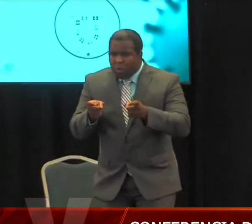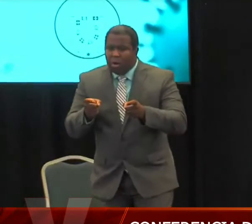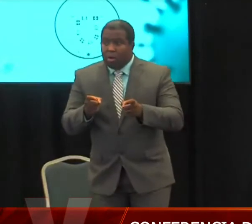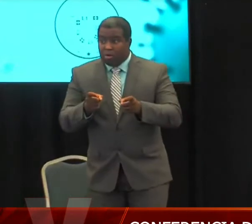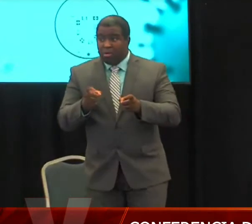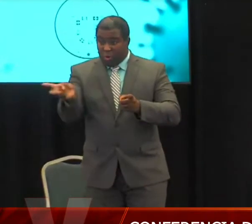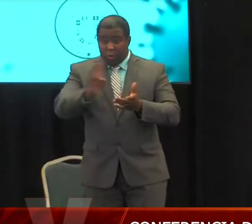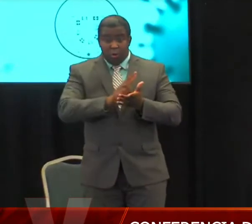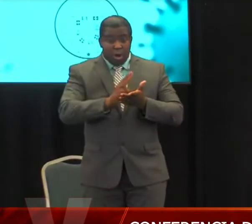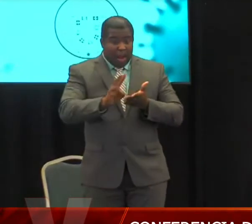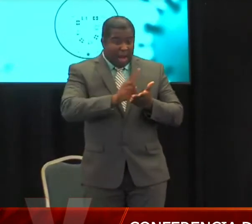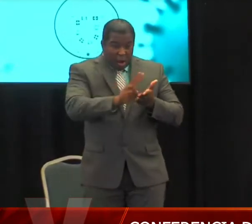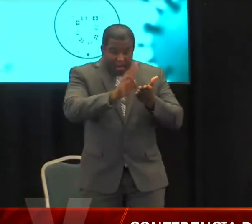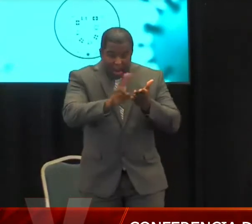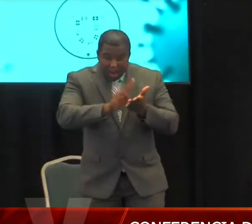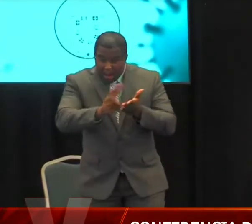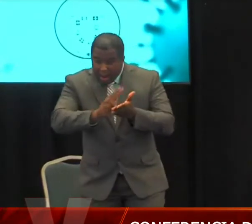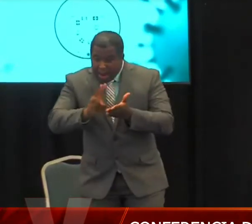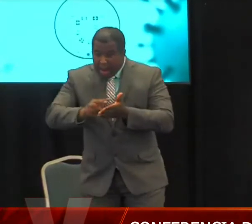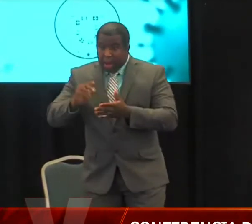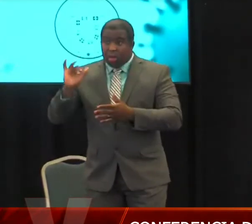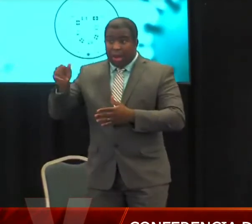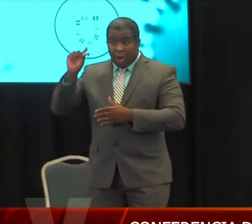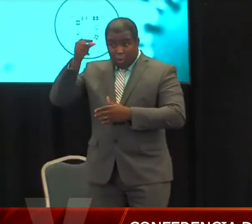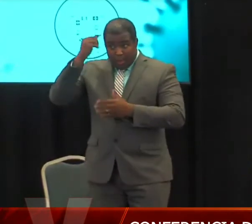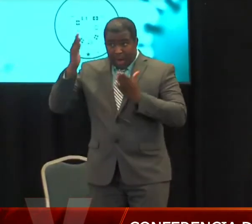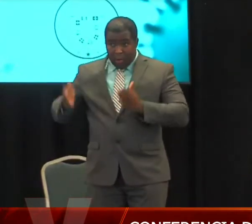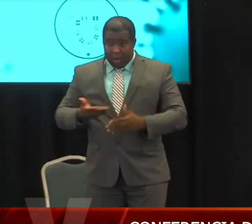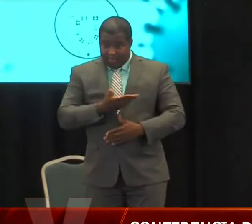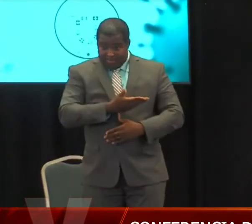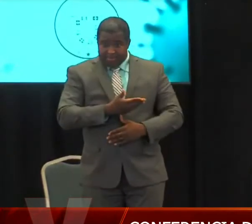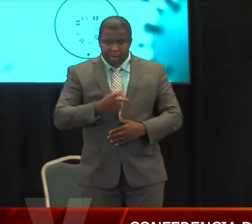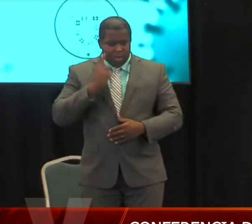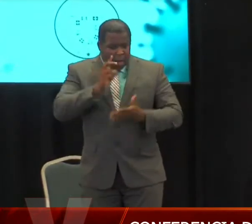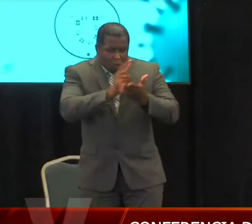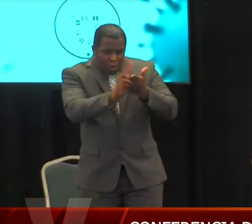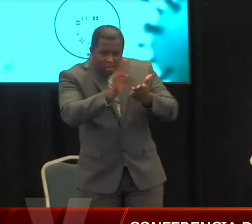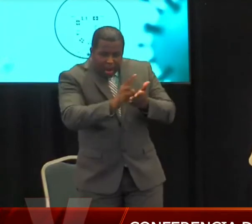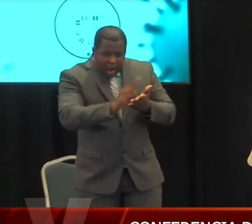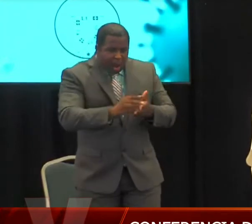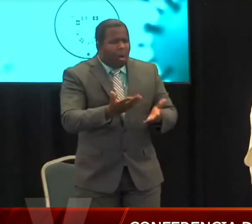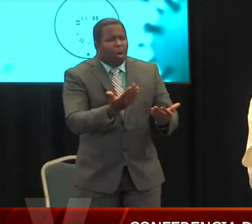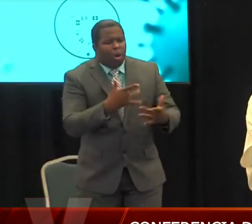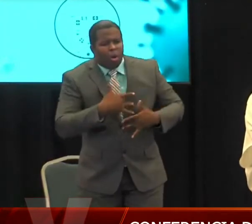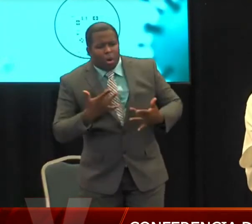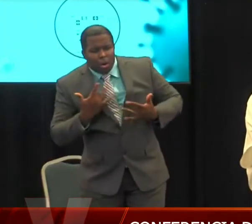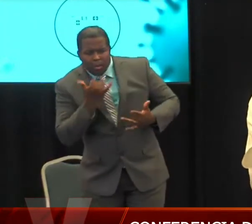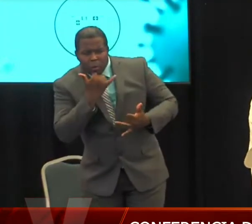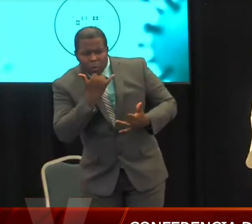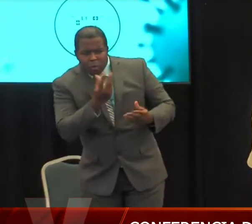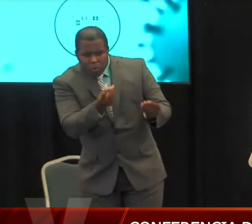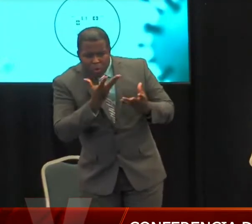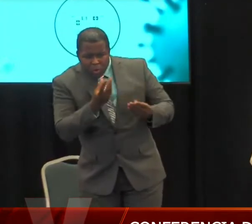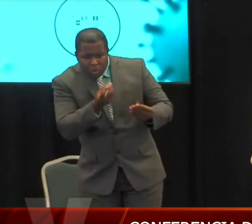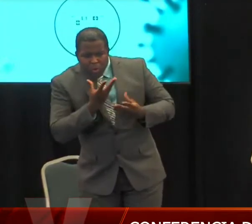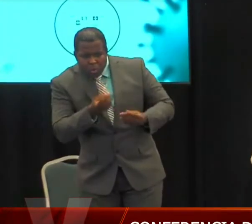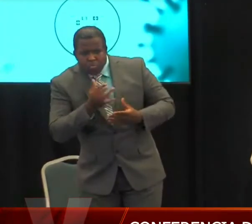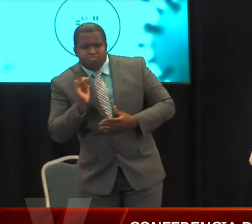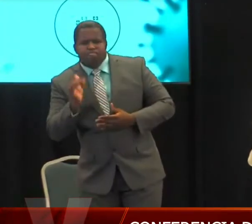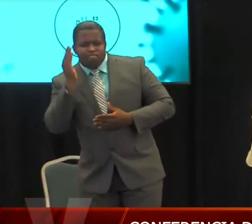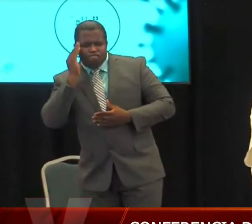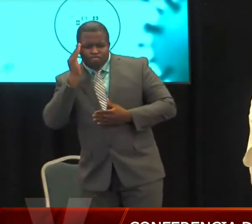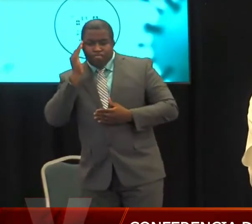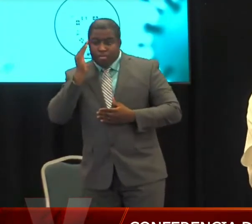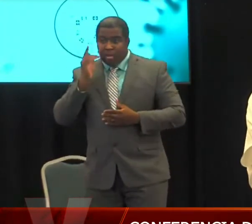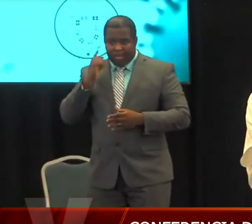hemos mantenido, y la gobernadora así lo ha hecho en sus reuniones en la fortaleza, se ha mantenido una comunicación abierta, directa y continua